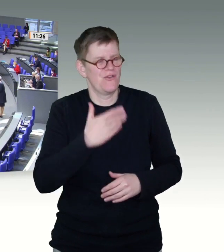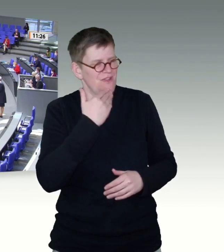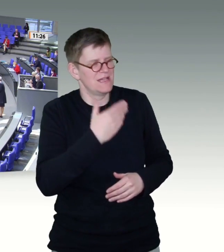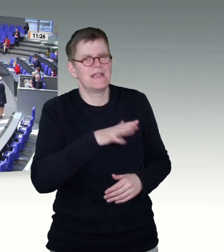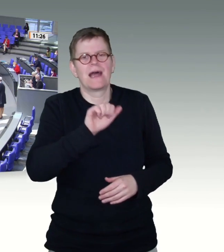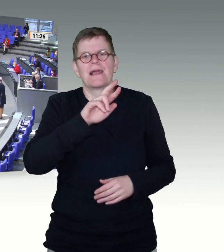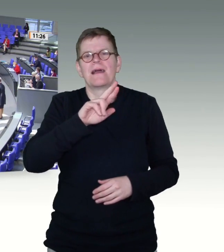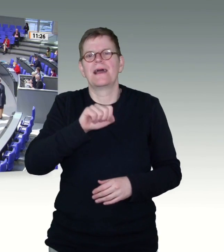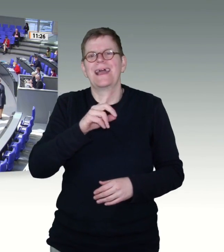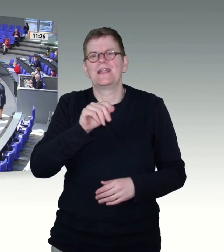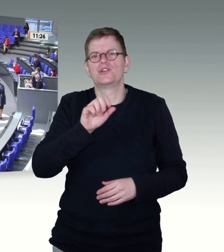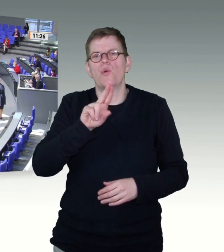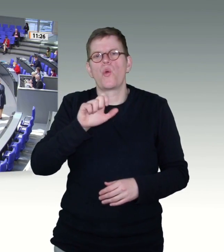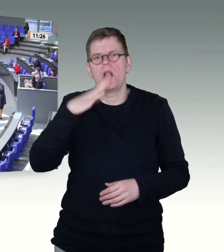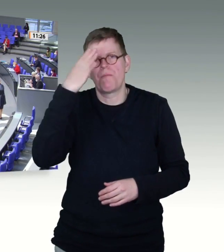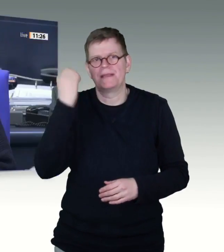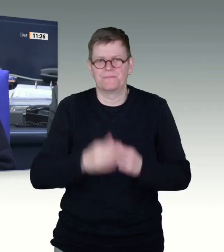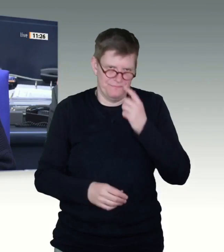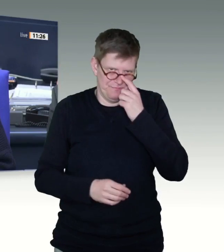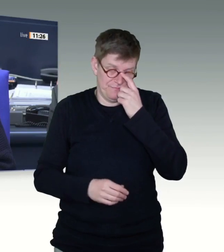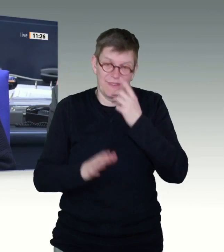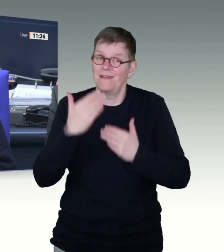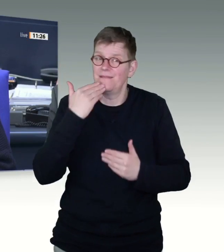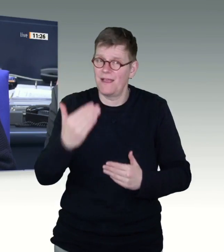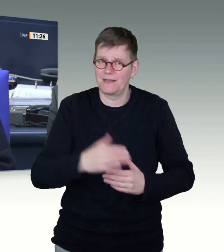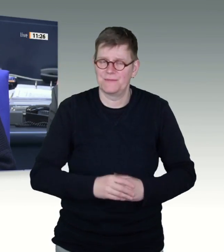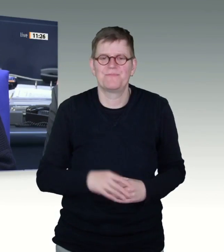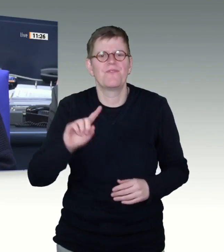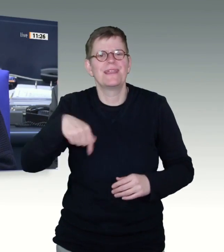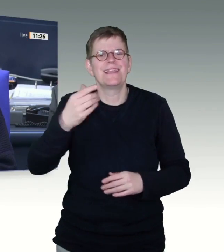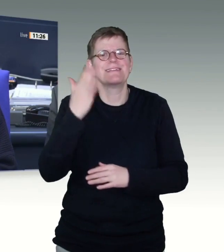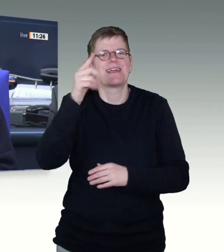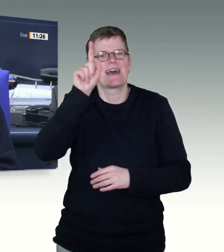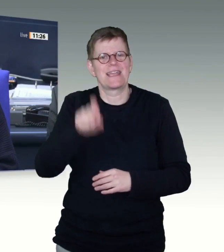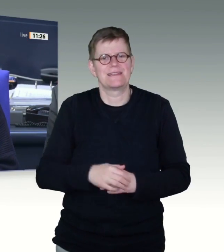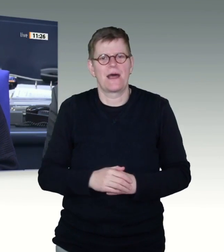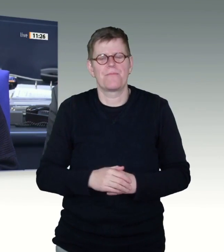Ich danke Ihnen. Nächster Redner für die CDU-CSU-Fraktion Erwin Rüttel.